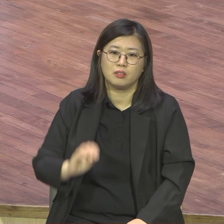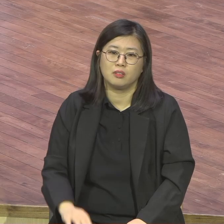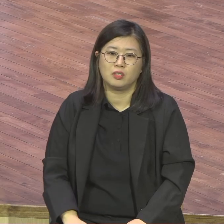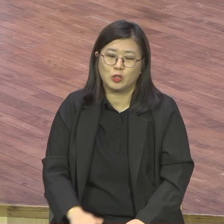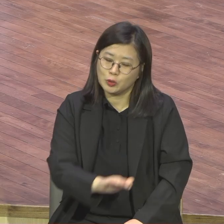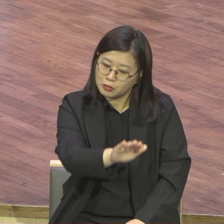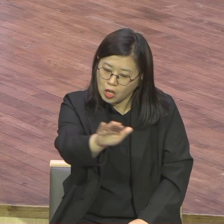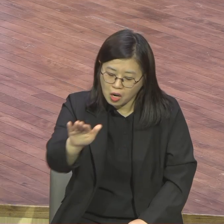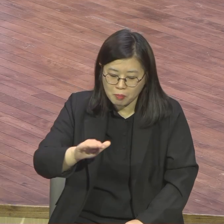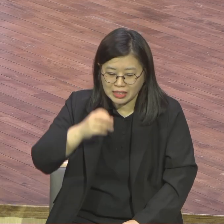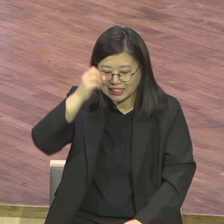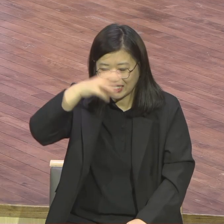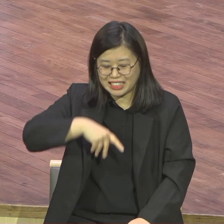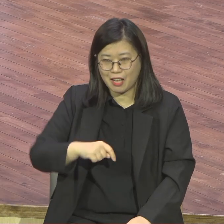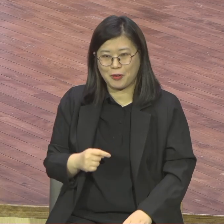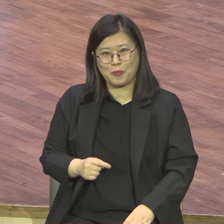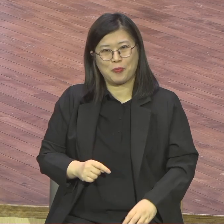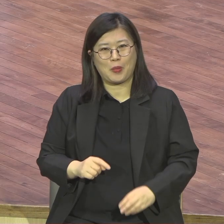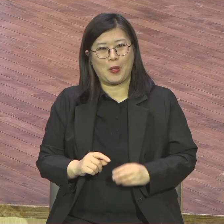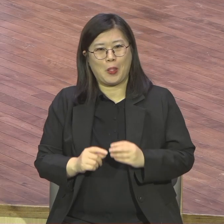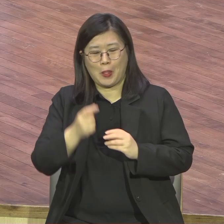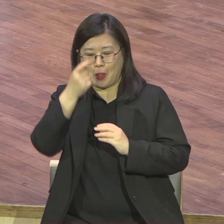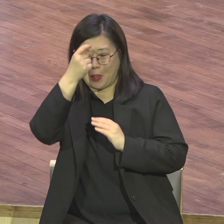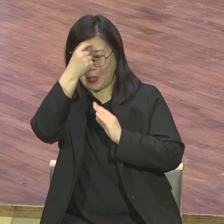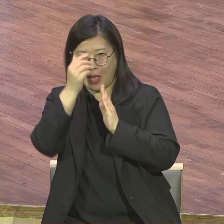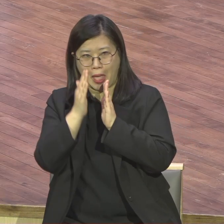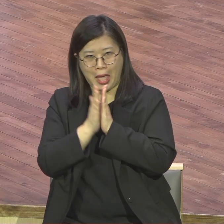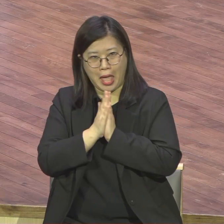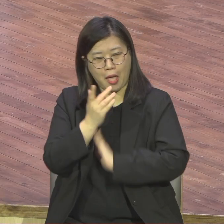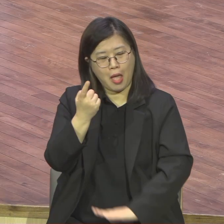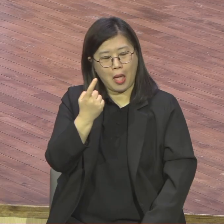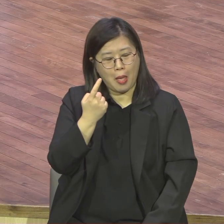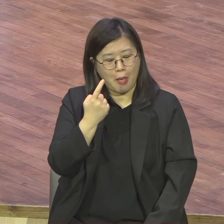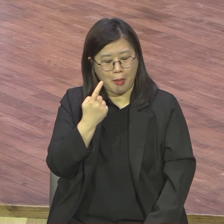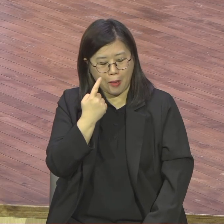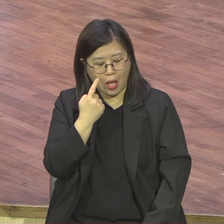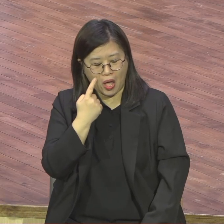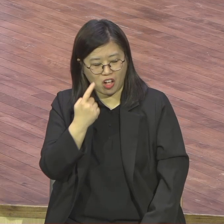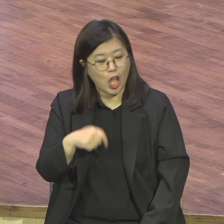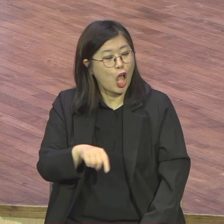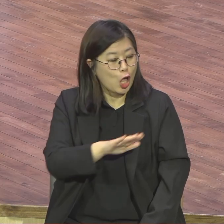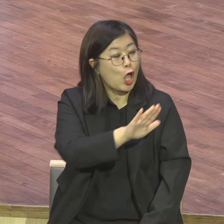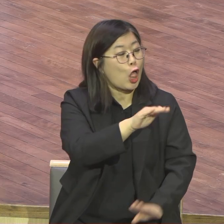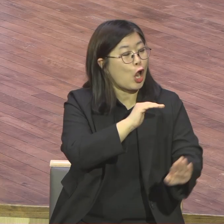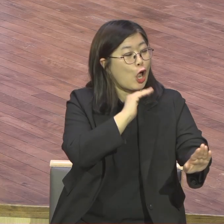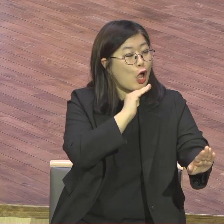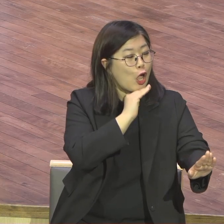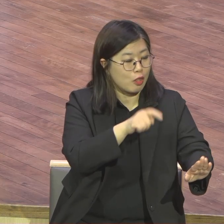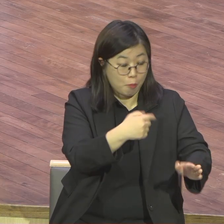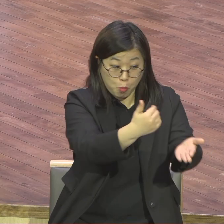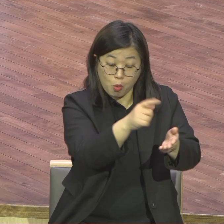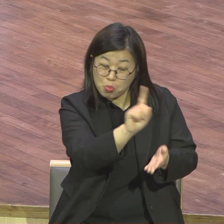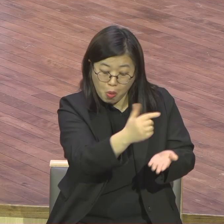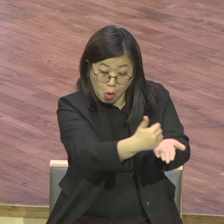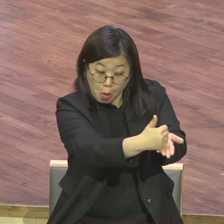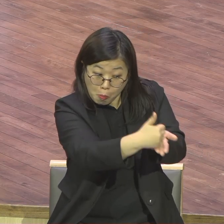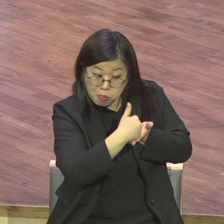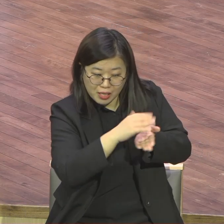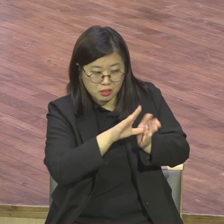하고 성립도 모르는 게 기도해 보고 우리 결정했어 기도도 안 하고 성립도 모르는 것 때문에 결정하니까 교회가 되나 말이야 한국이 안 돼요